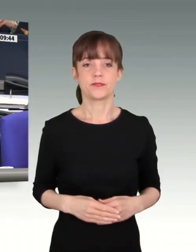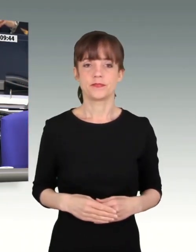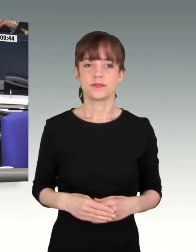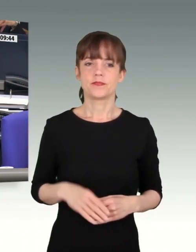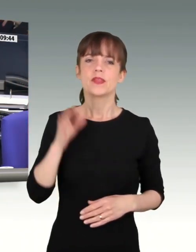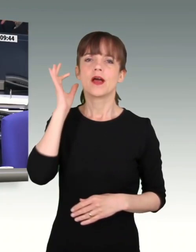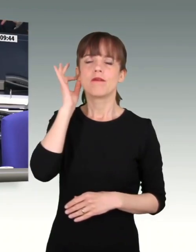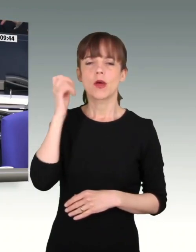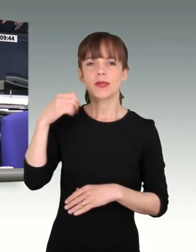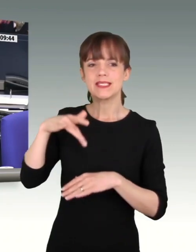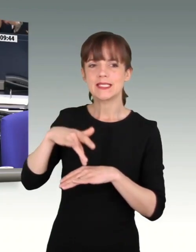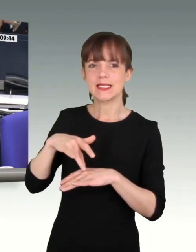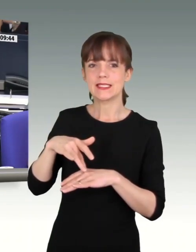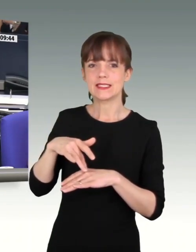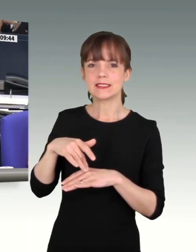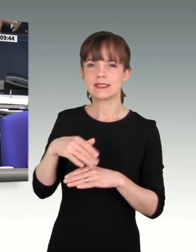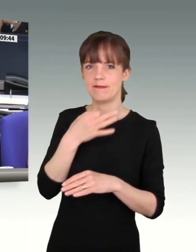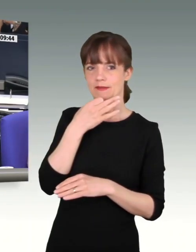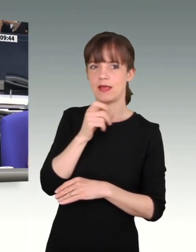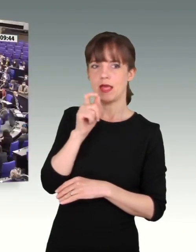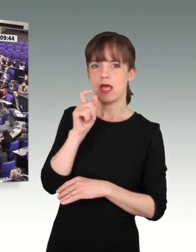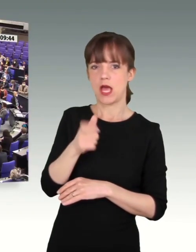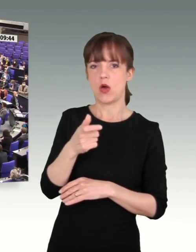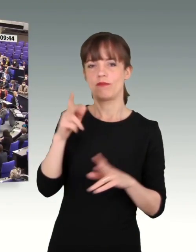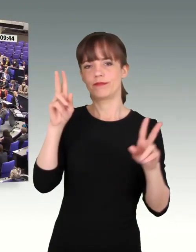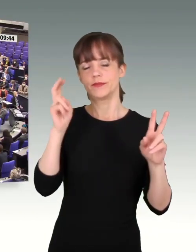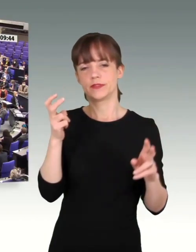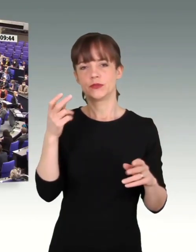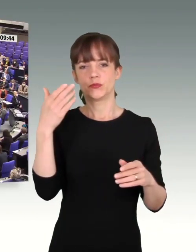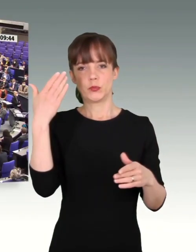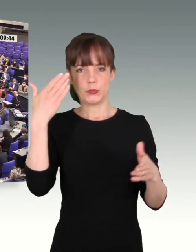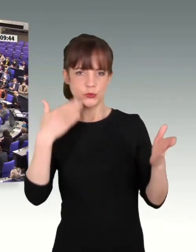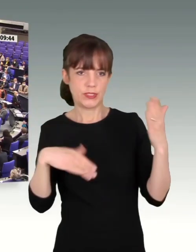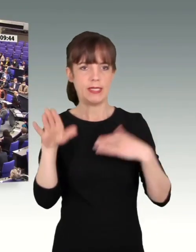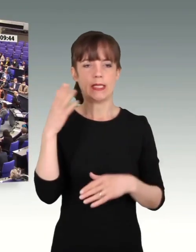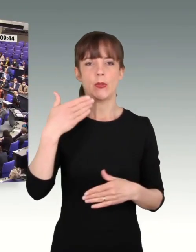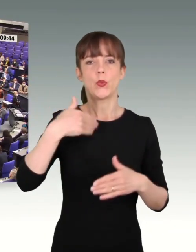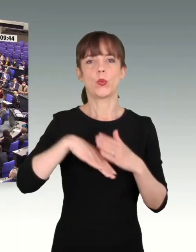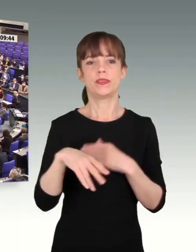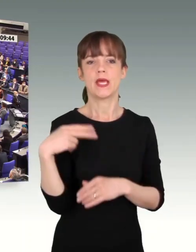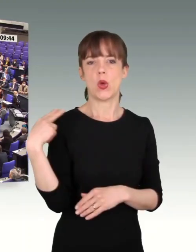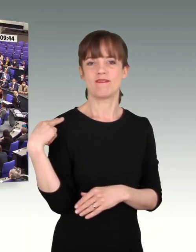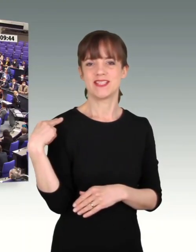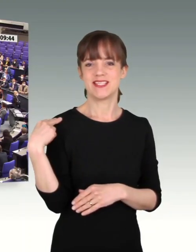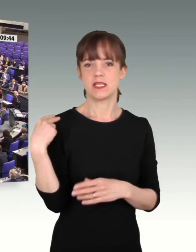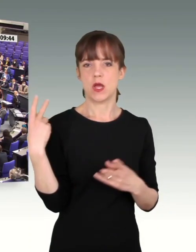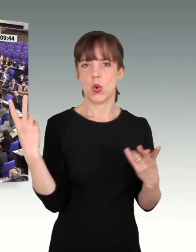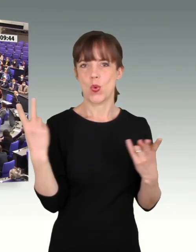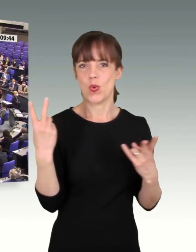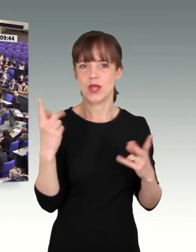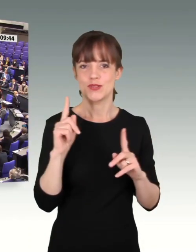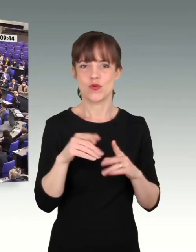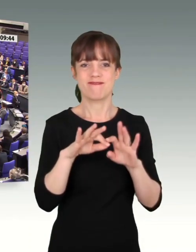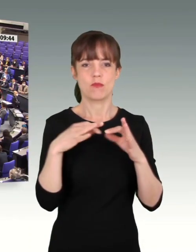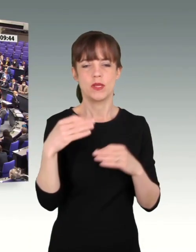Frau Präsidentin, das ist eine Frage an den schneidigen Unteroffizier. Oder soll ich sagen, an den schneidigen Unteroffizier